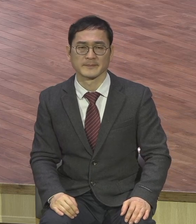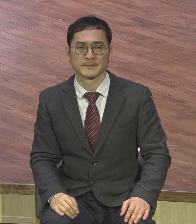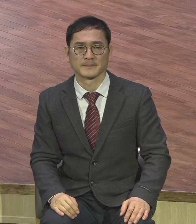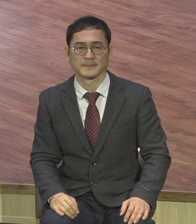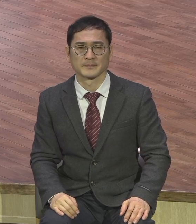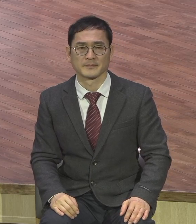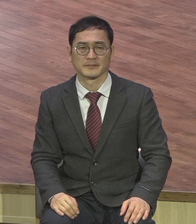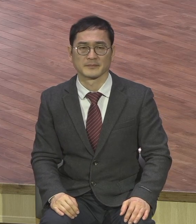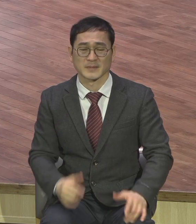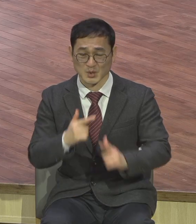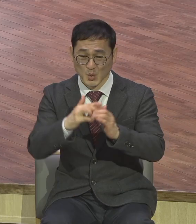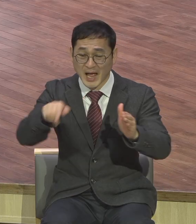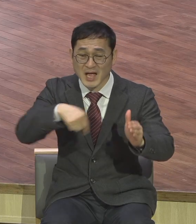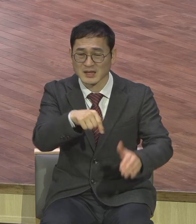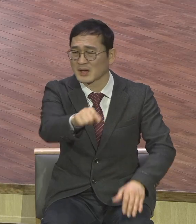뭘 좀 하려는데 하지마